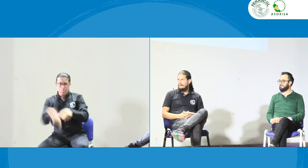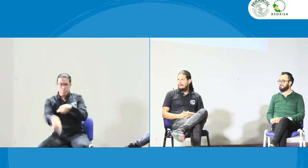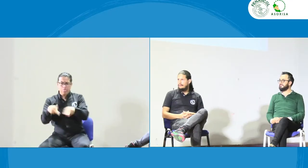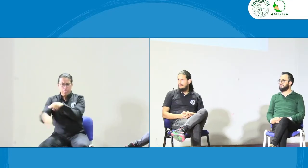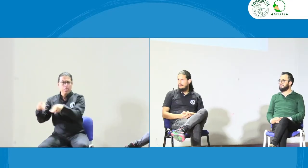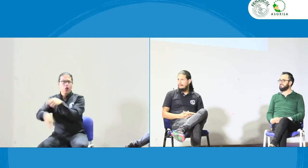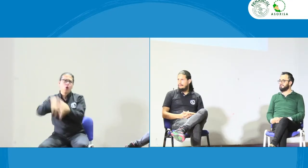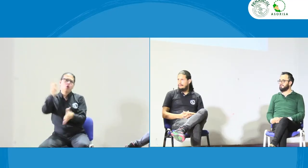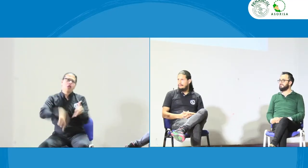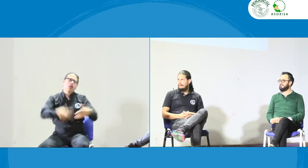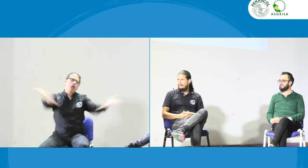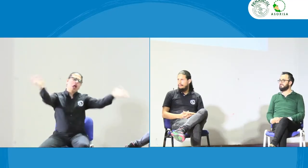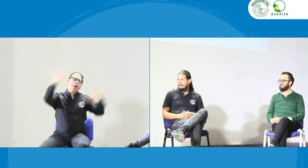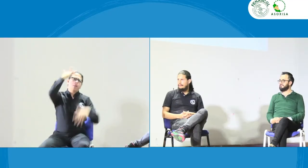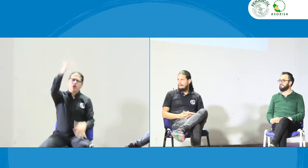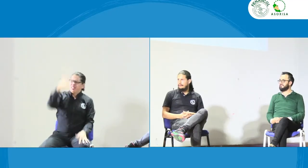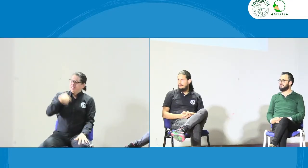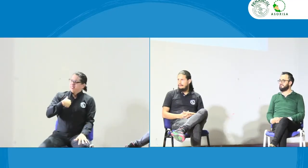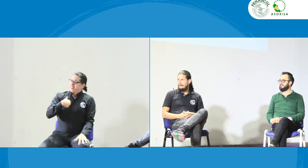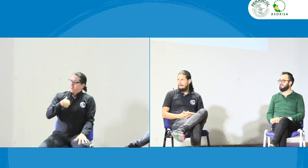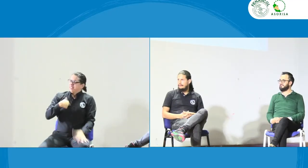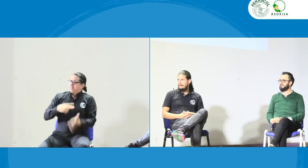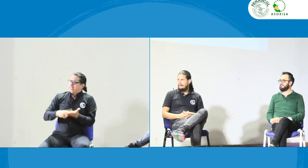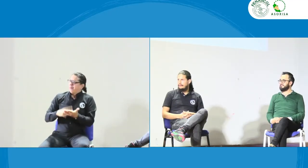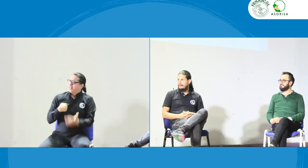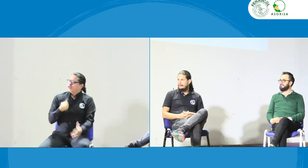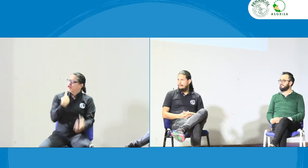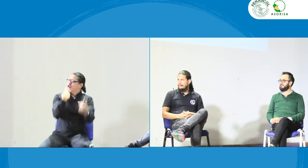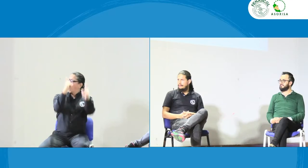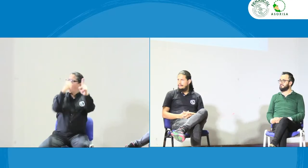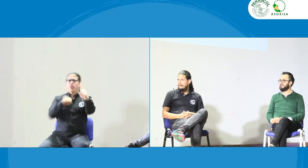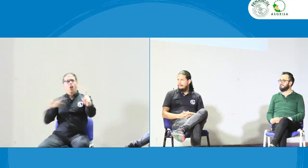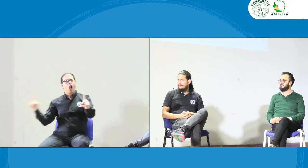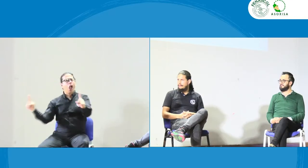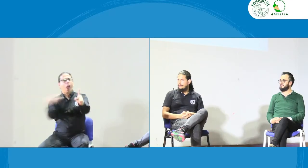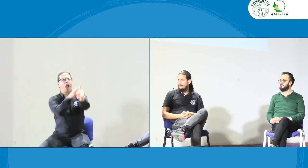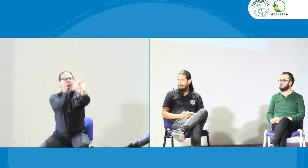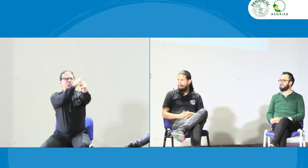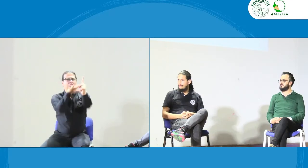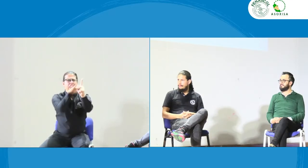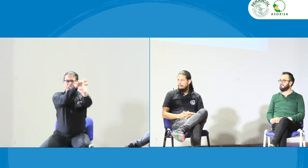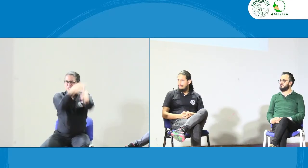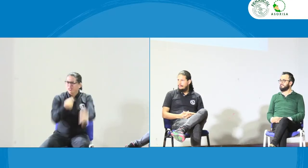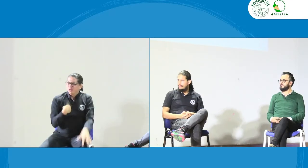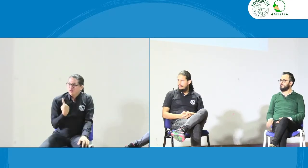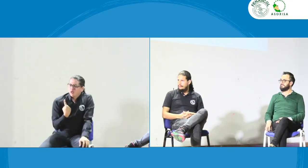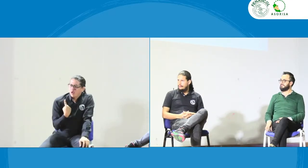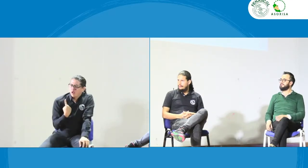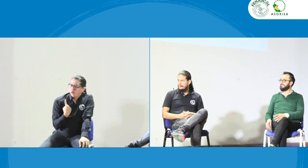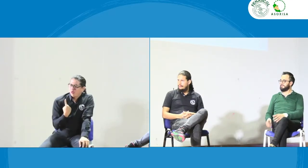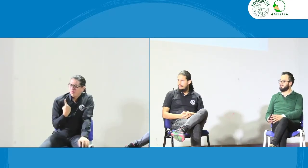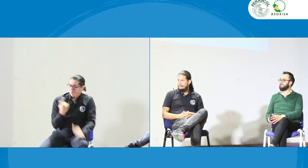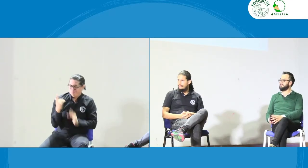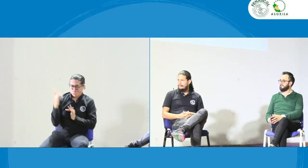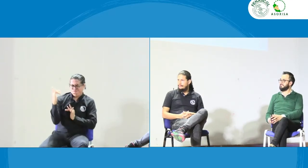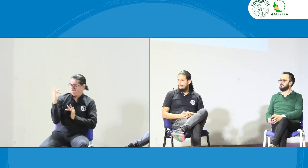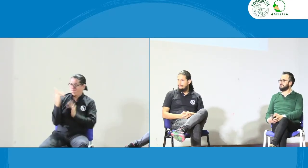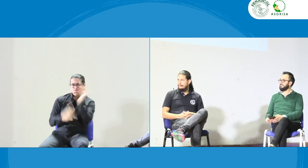entonces yo no puedo hacer esa exigencia de mi derecho al trabajo como intérprete ni puedo hacer yo esa